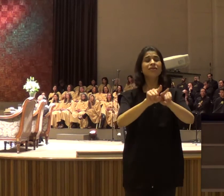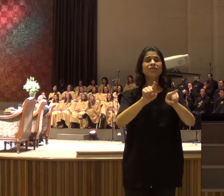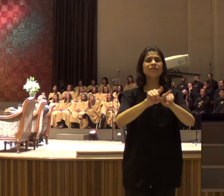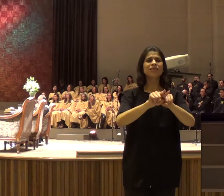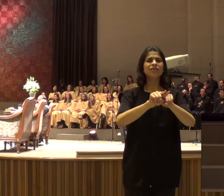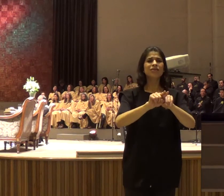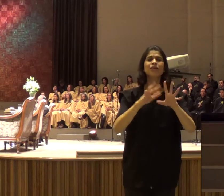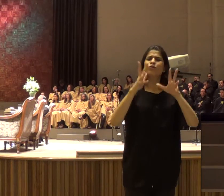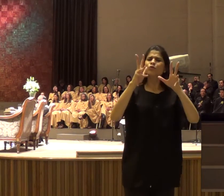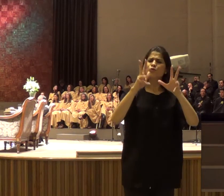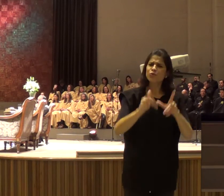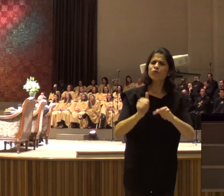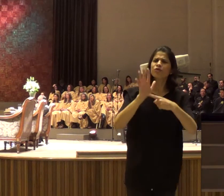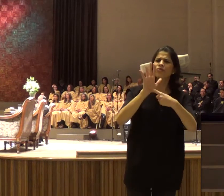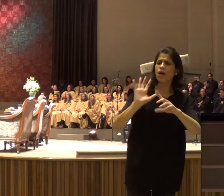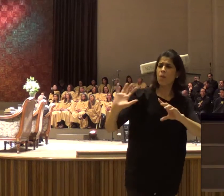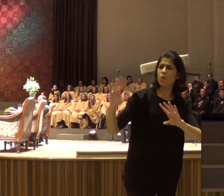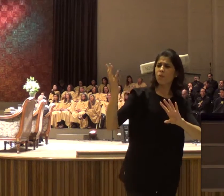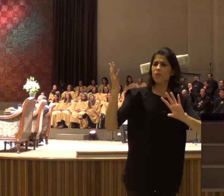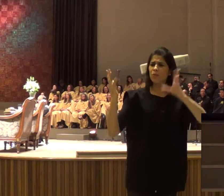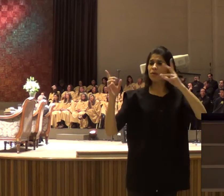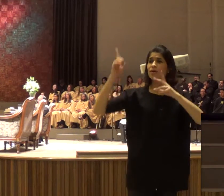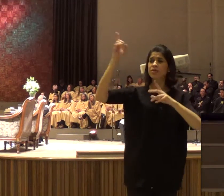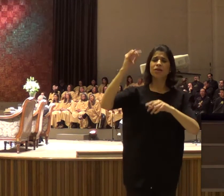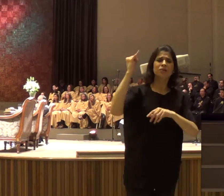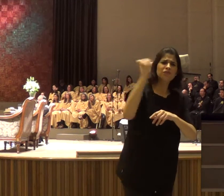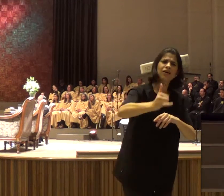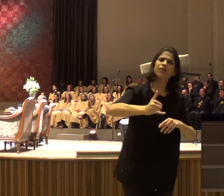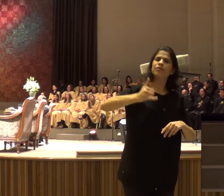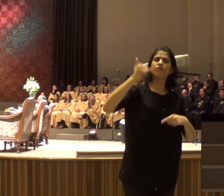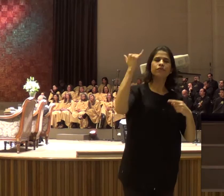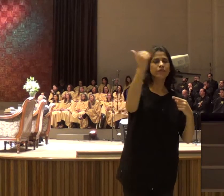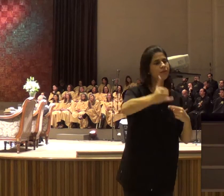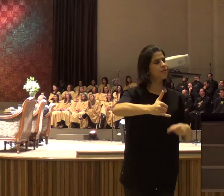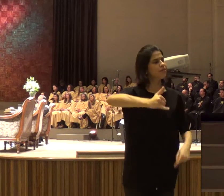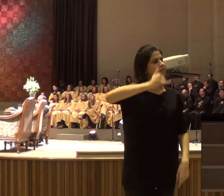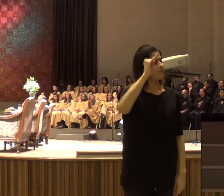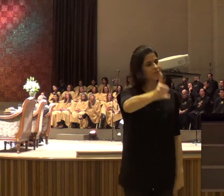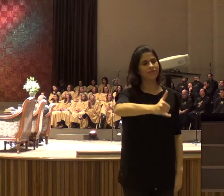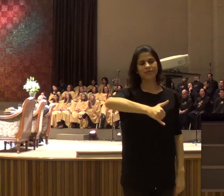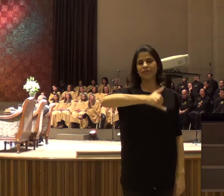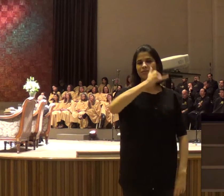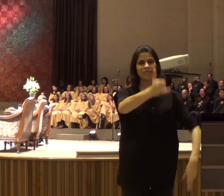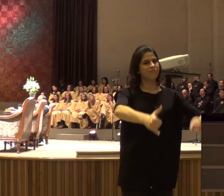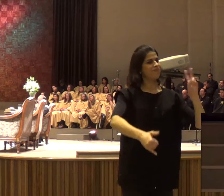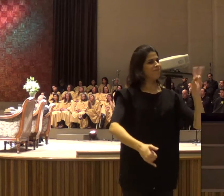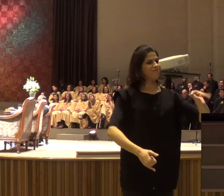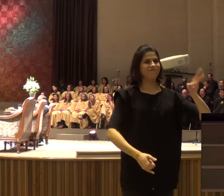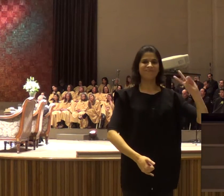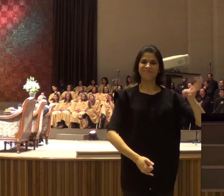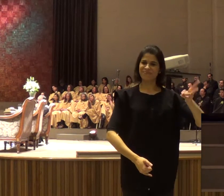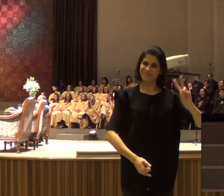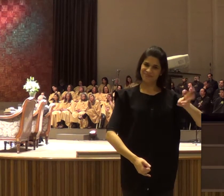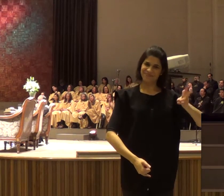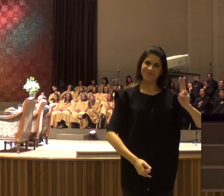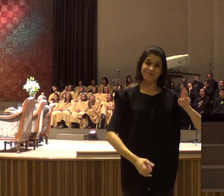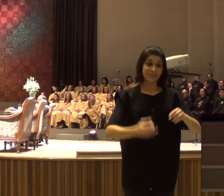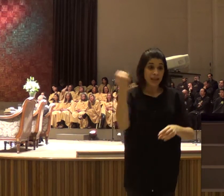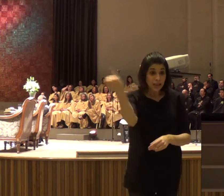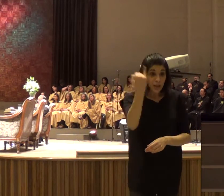os sinais, Deus, ele usa tantas ferramentas, agora, o importante, é o que a gente faz, com a